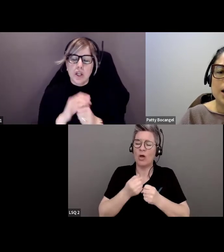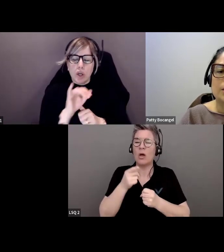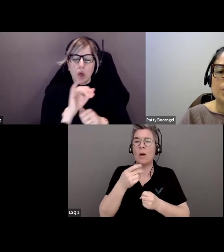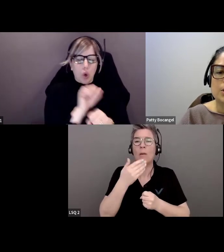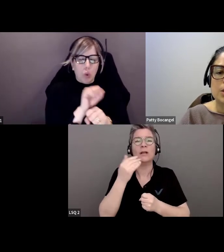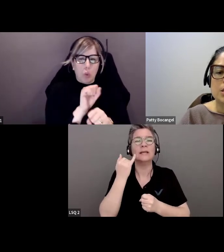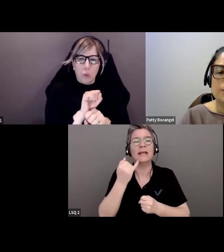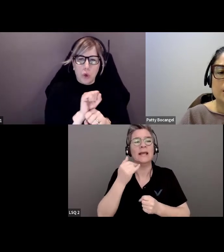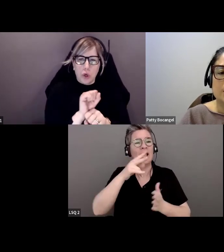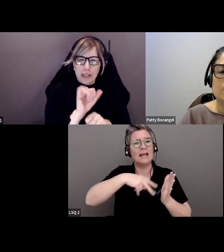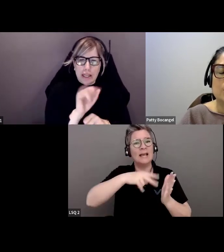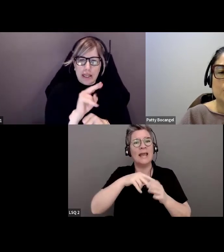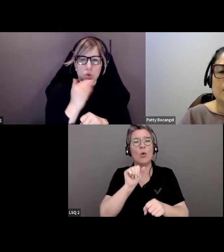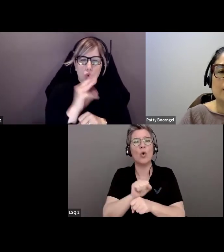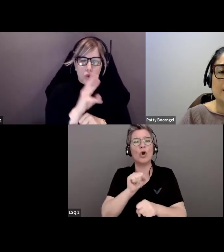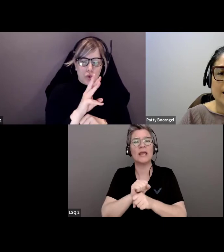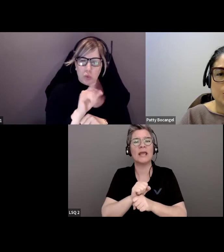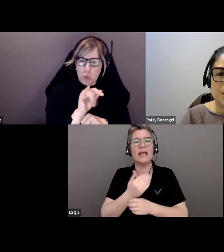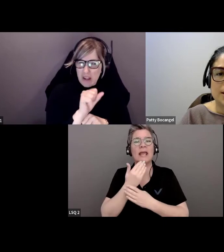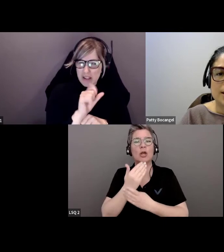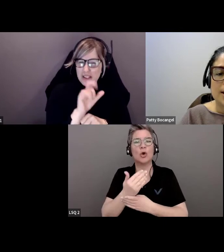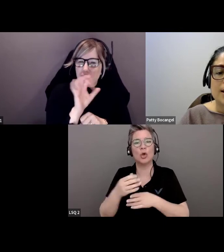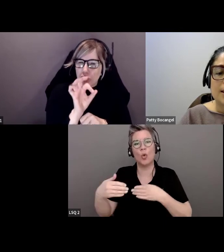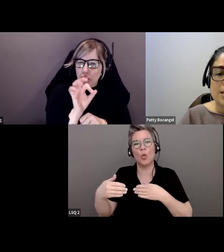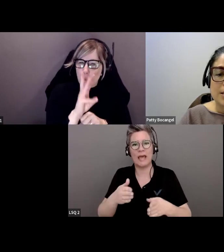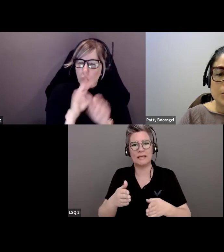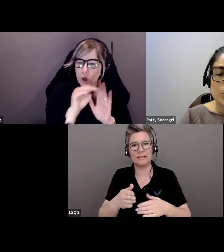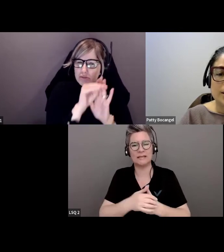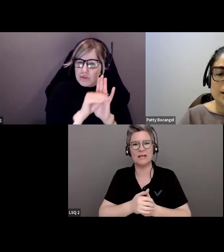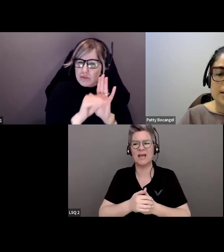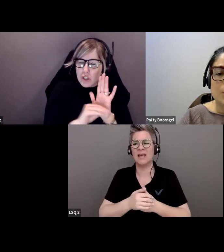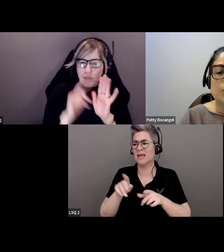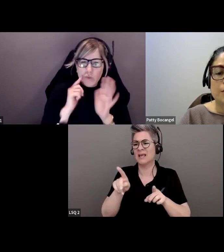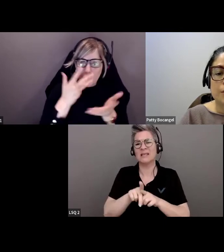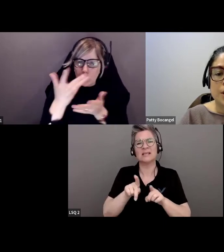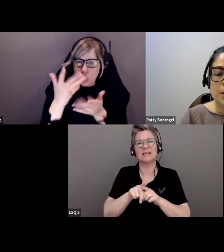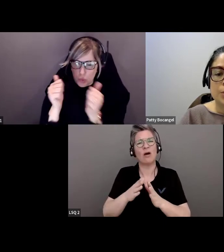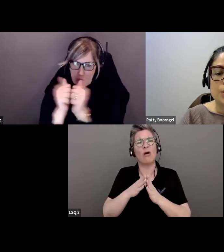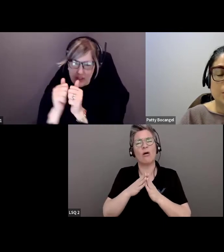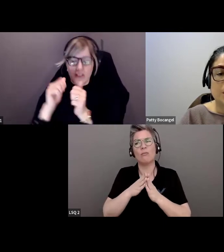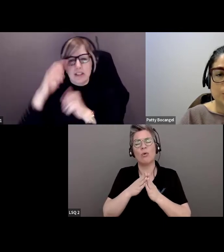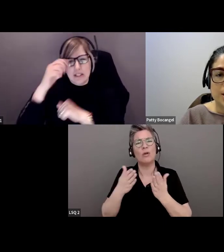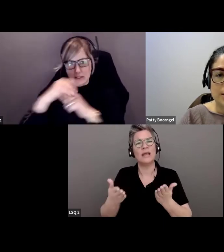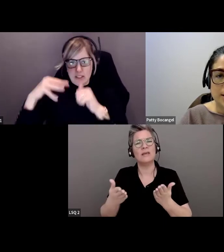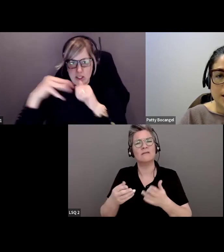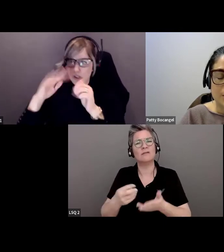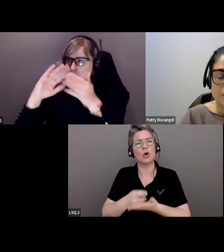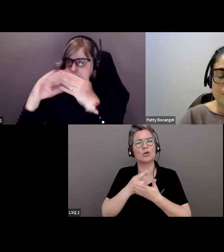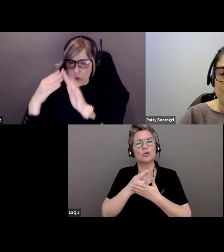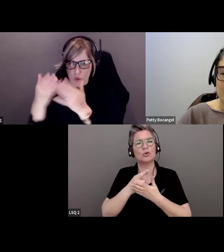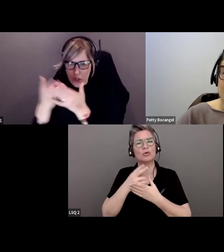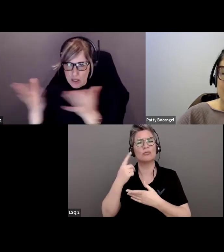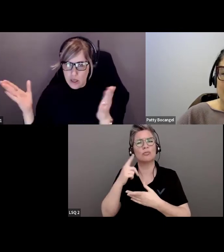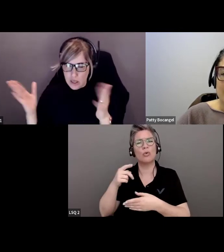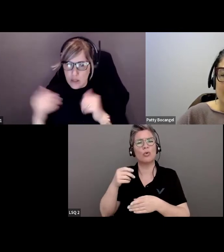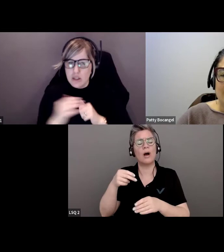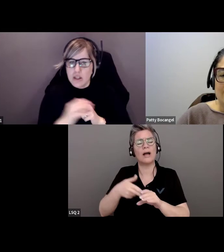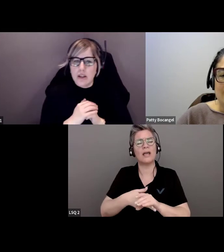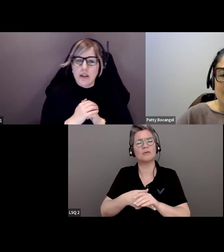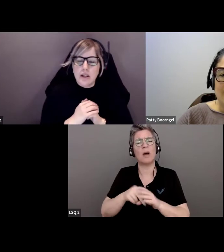Working in good ways. Il s'agit d'un cadre de ressources pour l'engagement de la communauté autochtone.